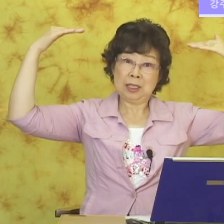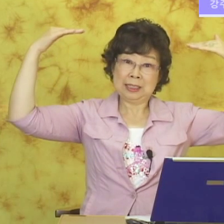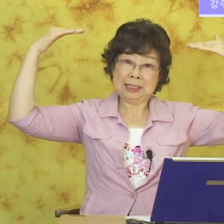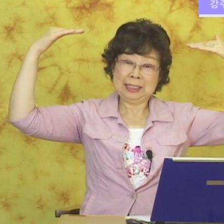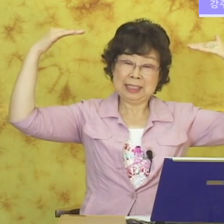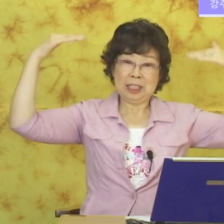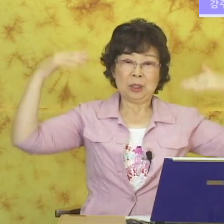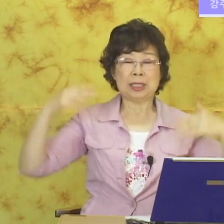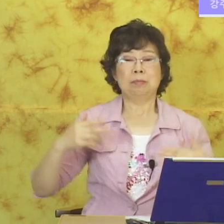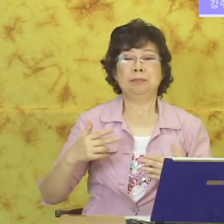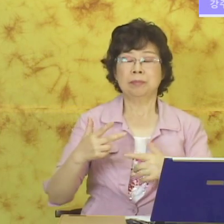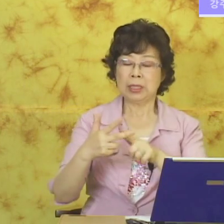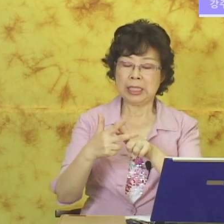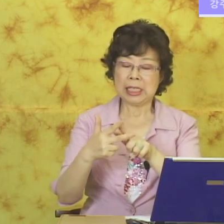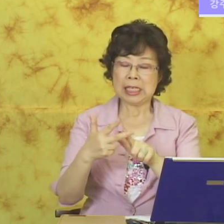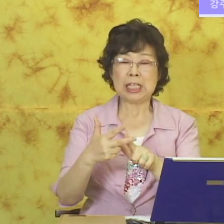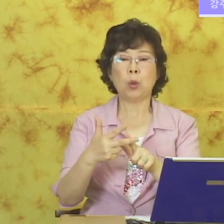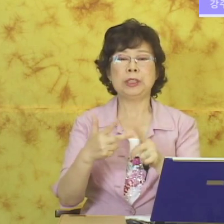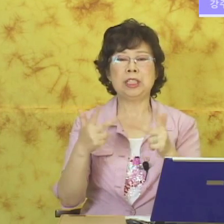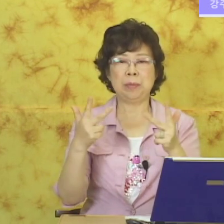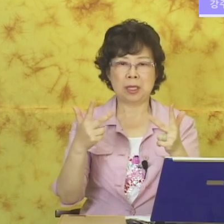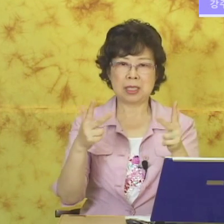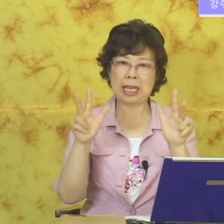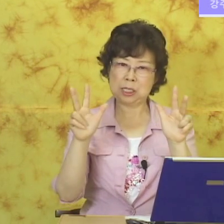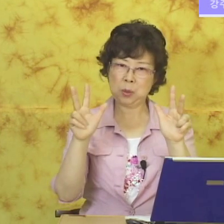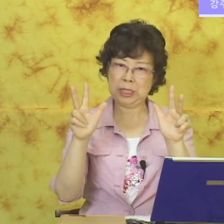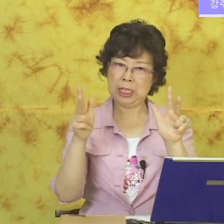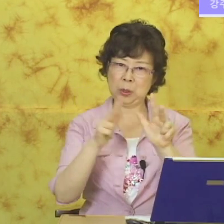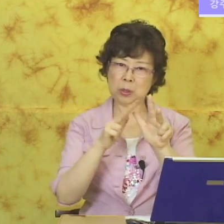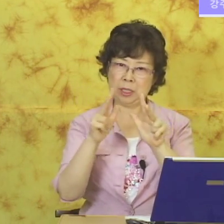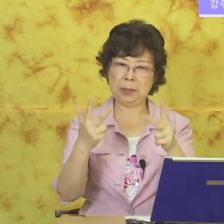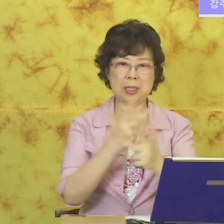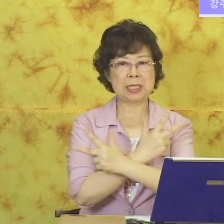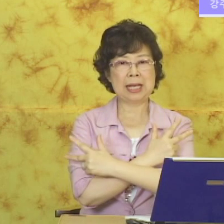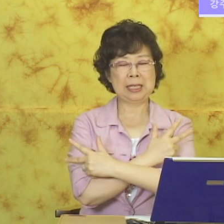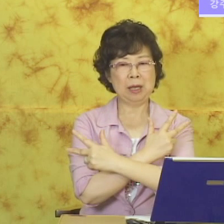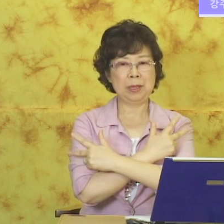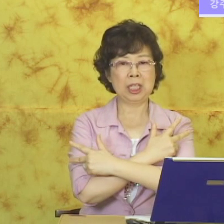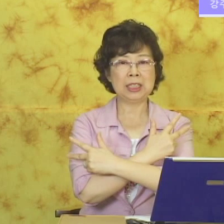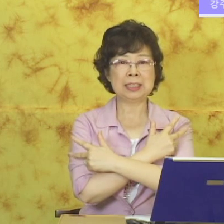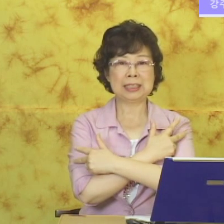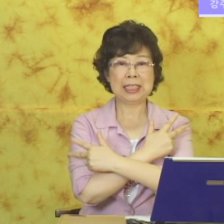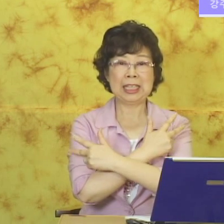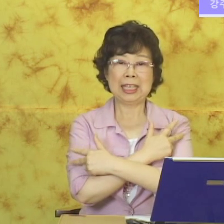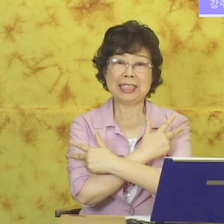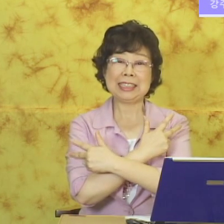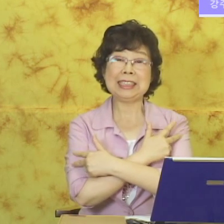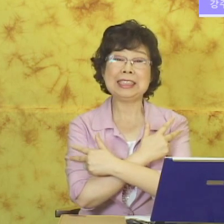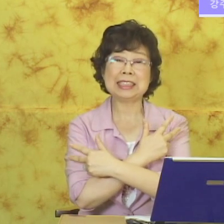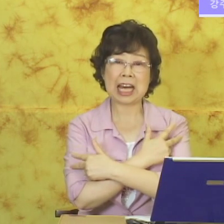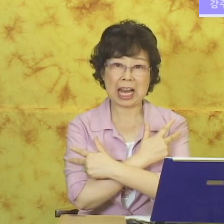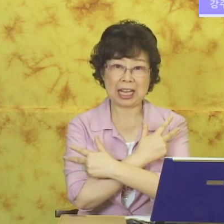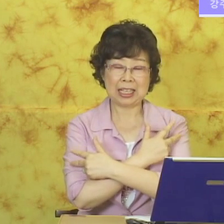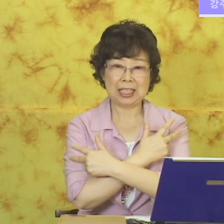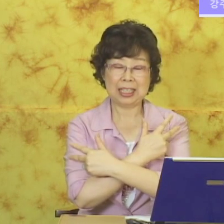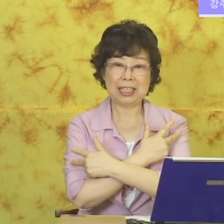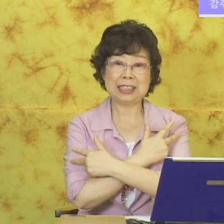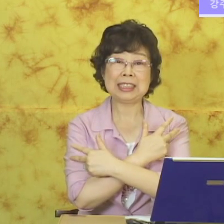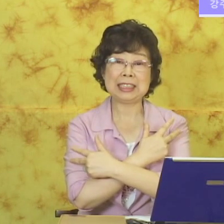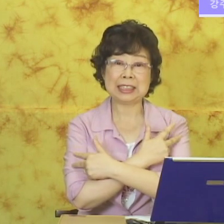어른. 그 다음 1, 5지를 펴서. 양손 1, 5지를 펴서. 자 이렇게 하면 신사. 신